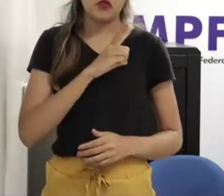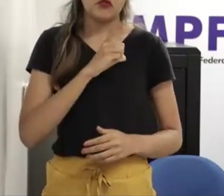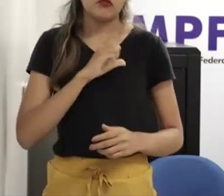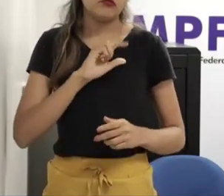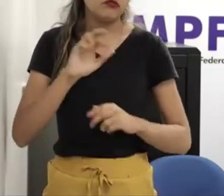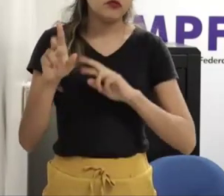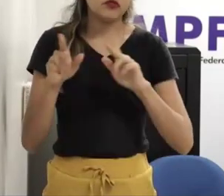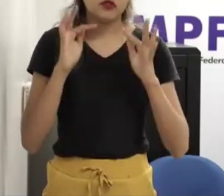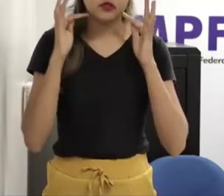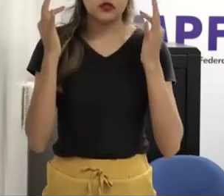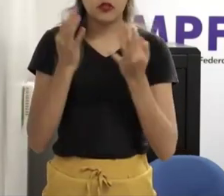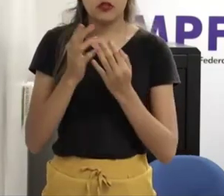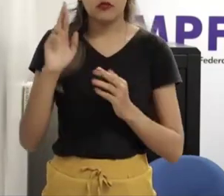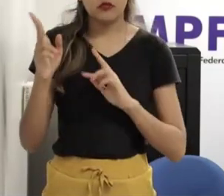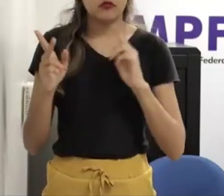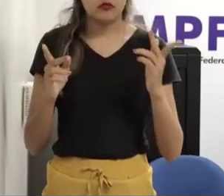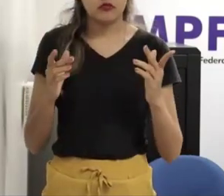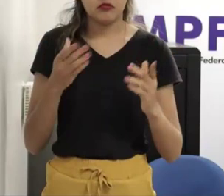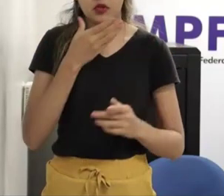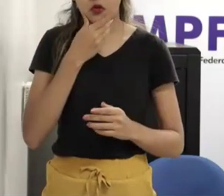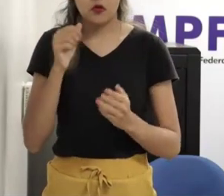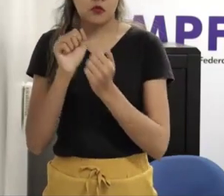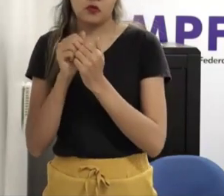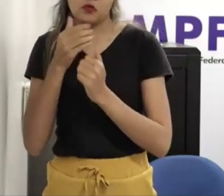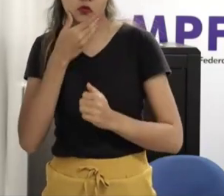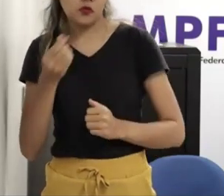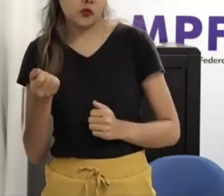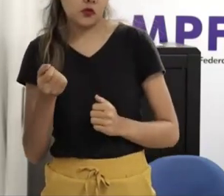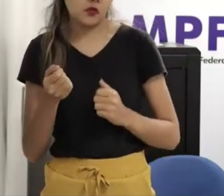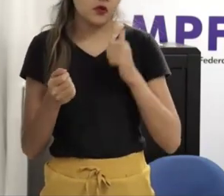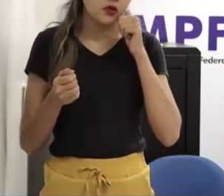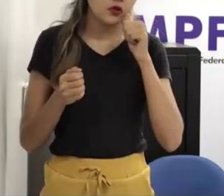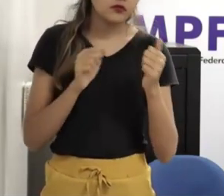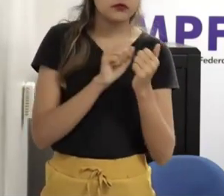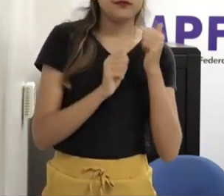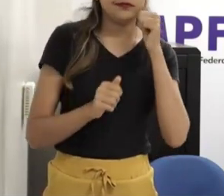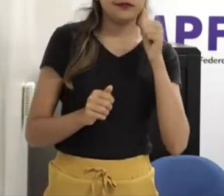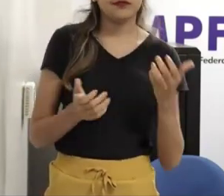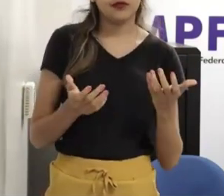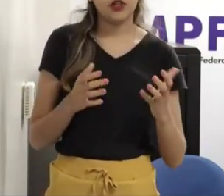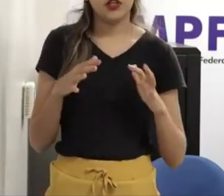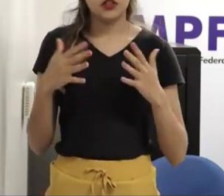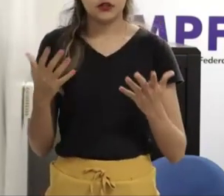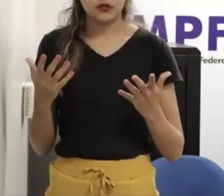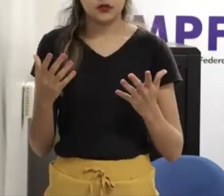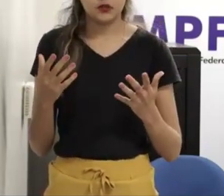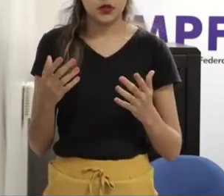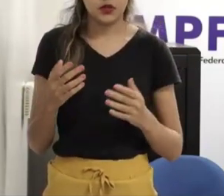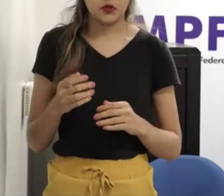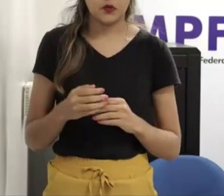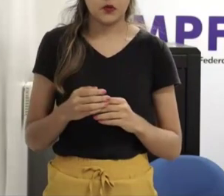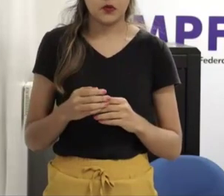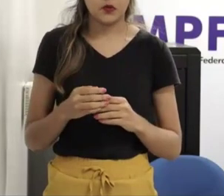vão ter filhos transexuais não sei o que e ainda não tem ciência sobre isso sobre os abusadores que a gente sabe bem